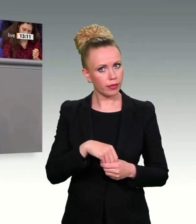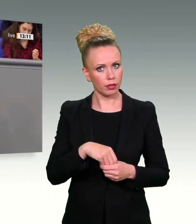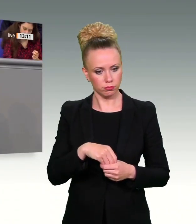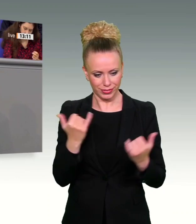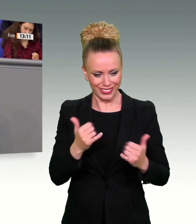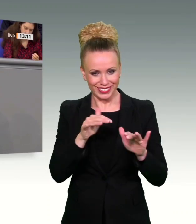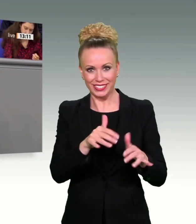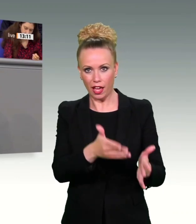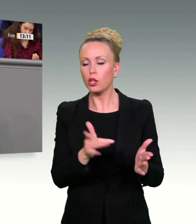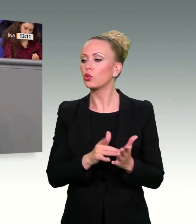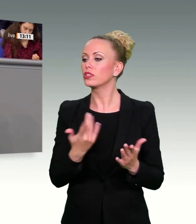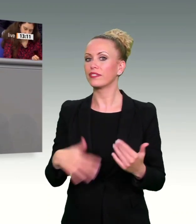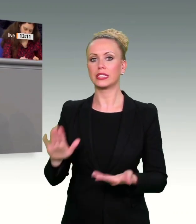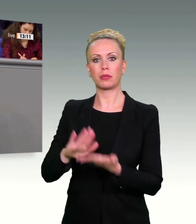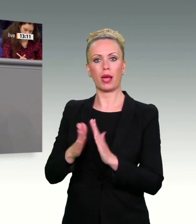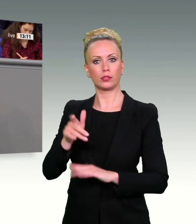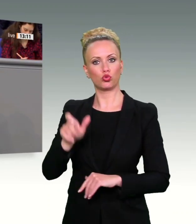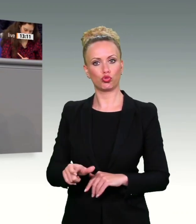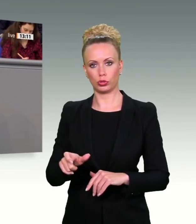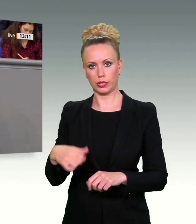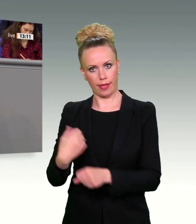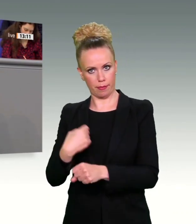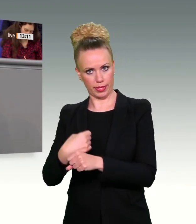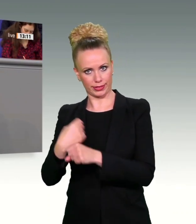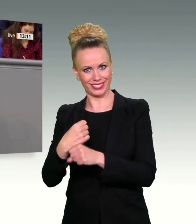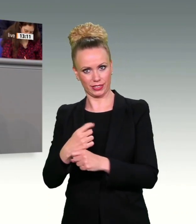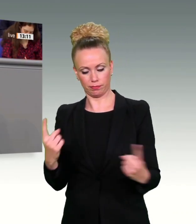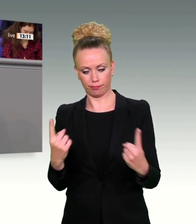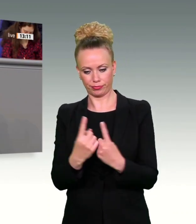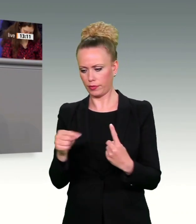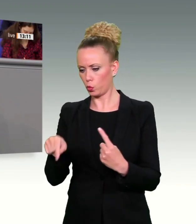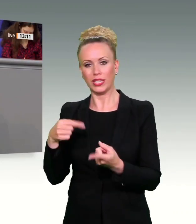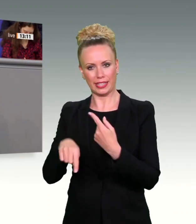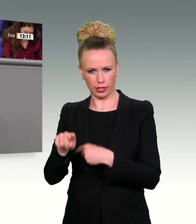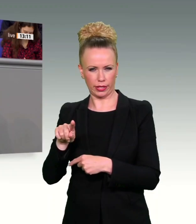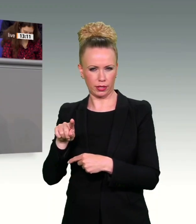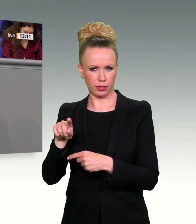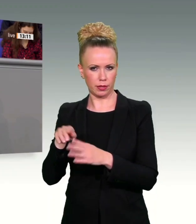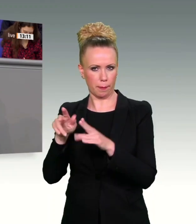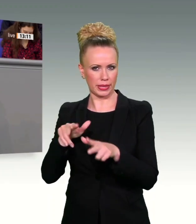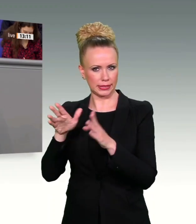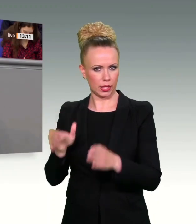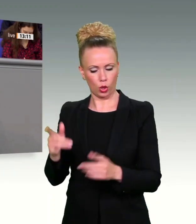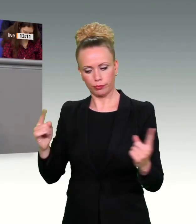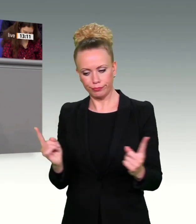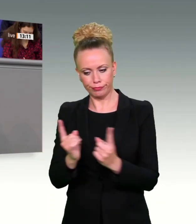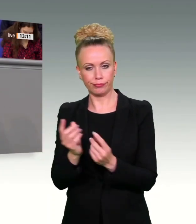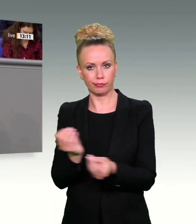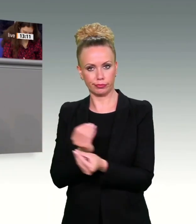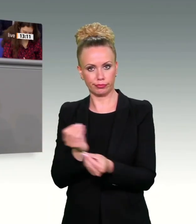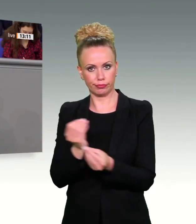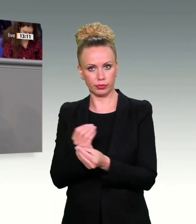Bundeskriminalamt gesprochen hat. Und deshalb wäre es schön, wenn etwa auch der Bundesjustizminister einmal sozusagen aus dem